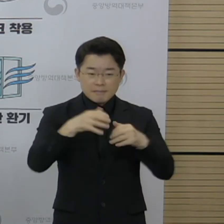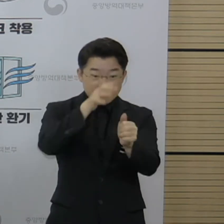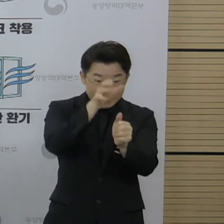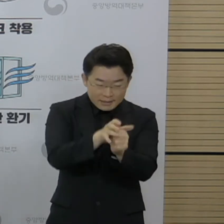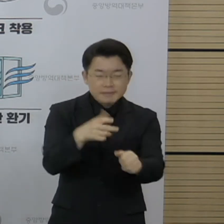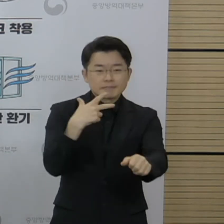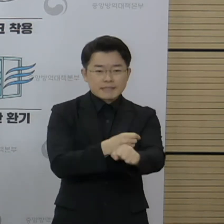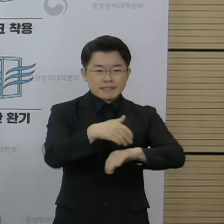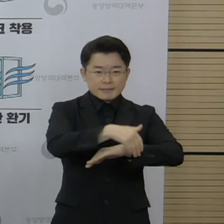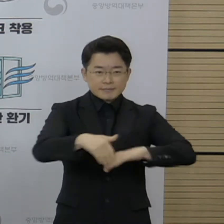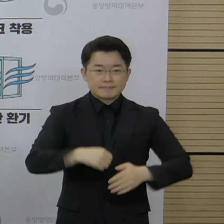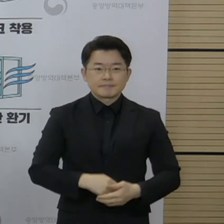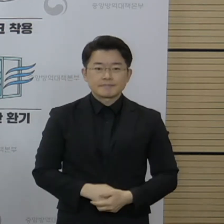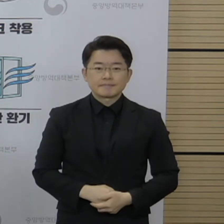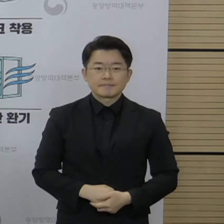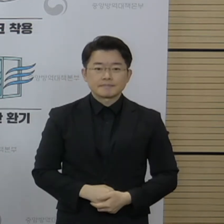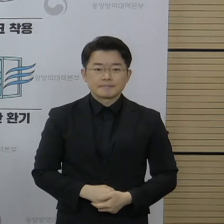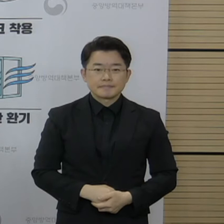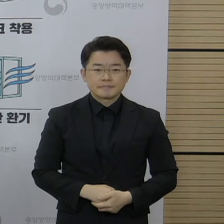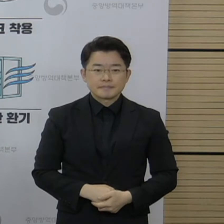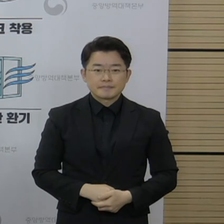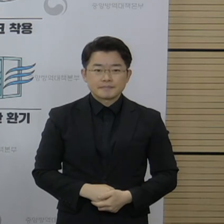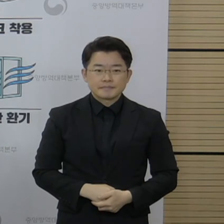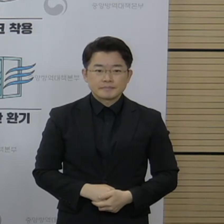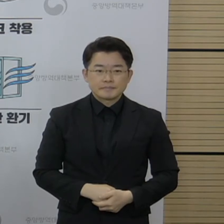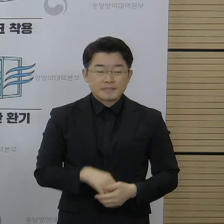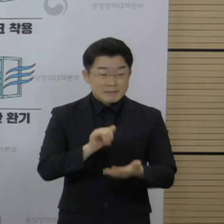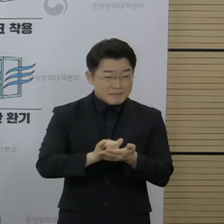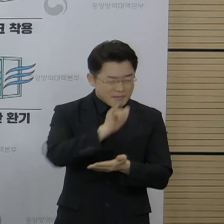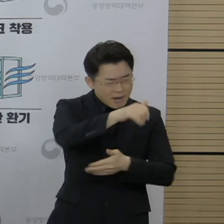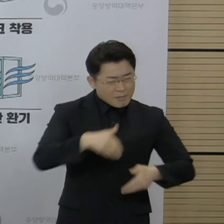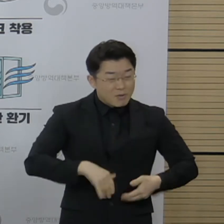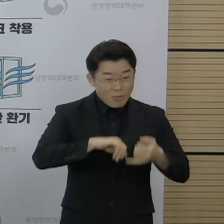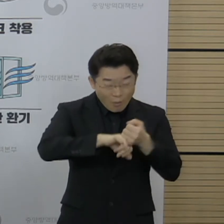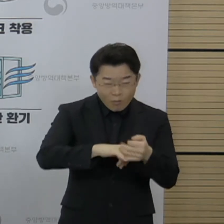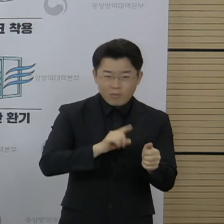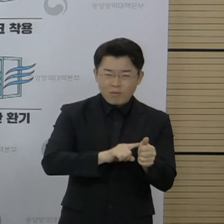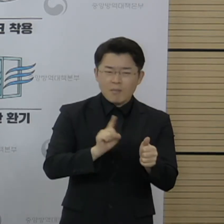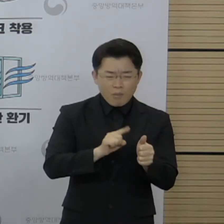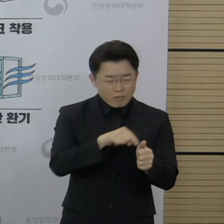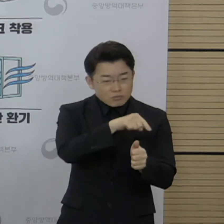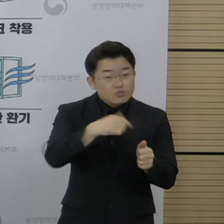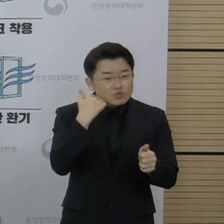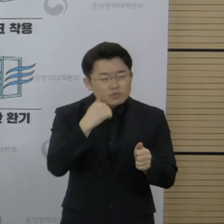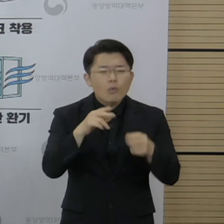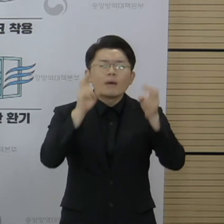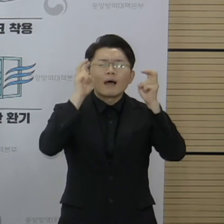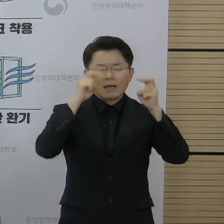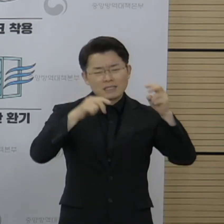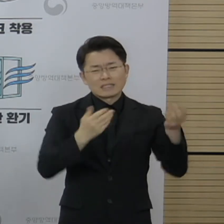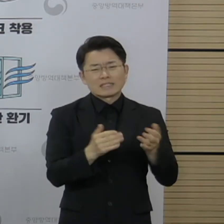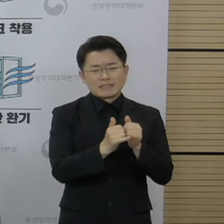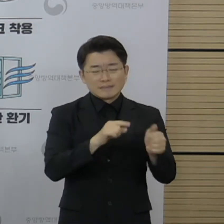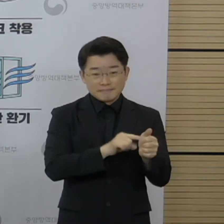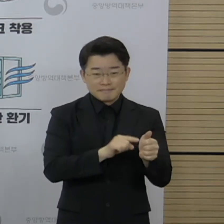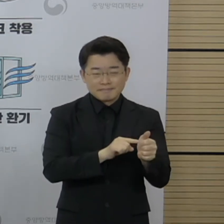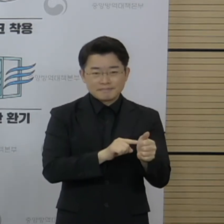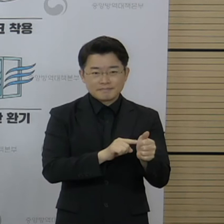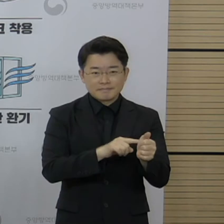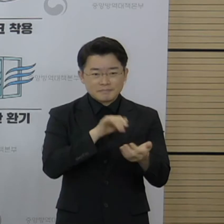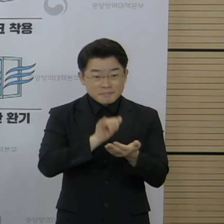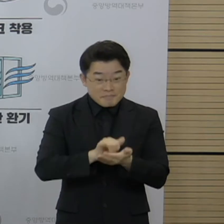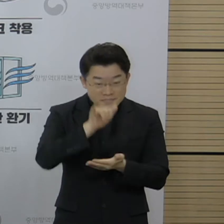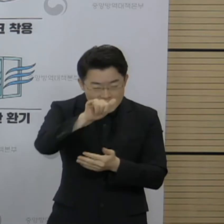현행에 필수 활동 목적 출국자 중 기업인 등 경제인은 기업인 출입국